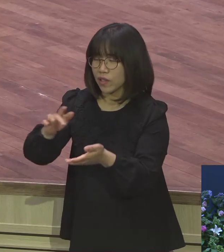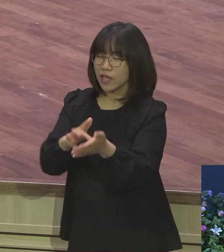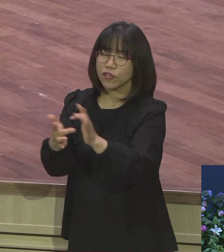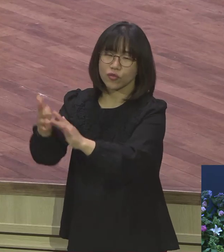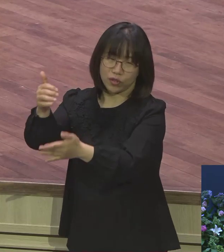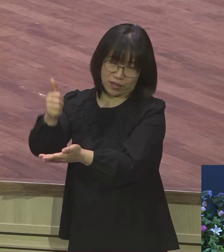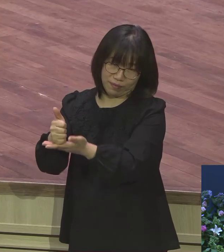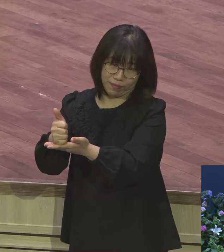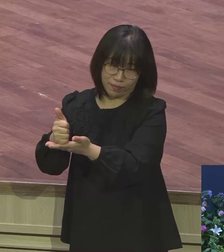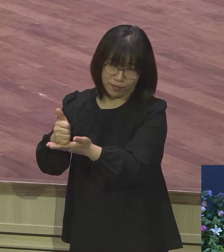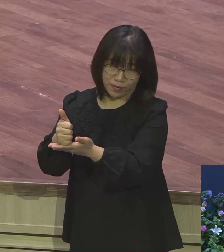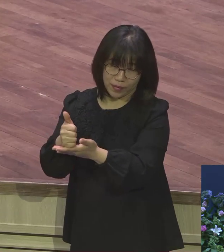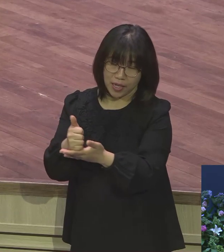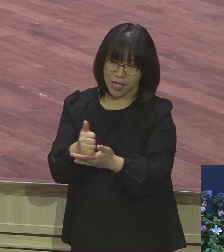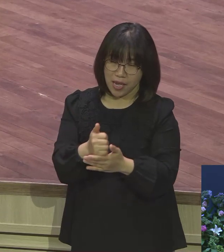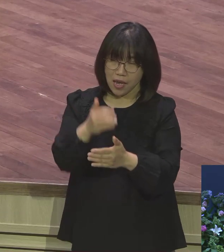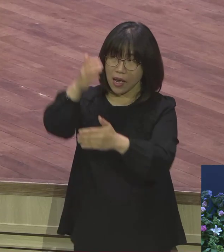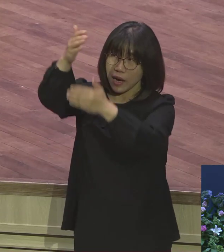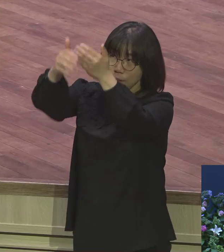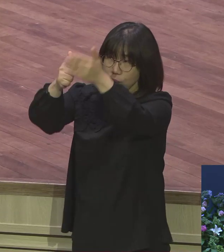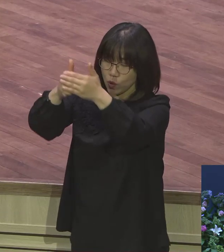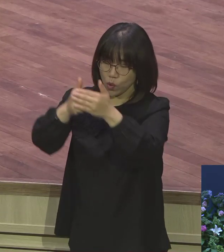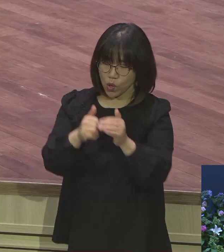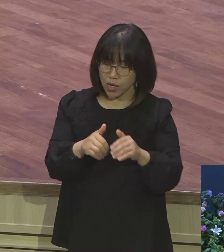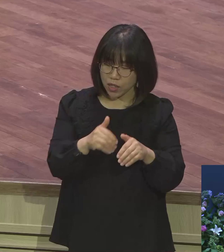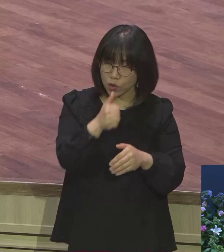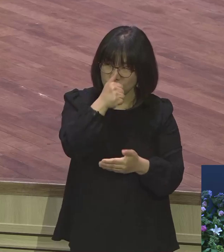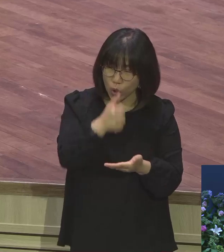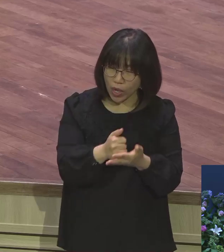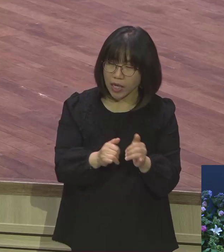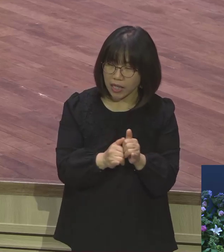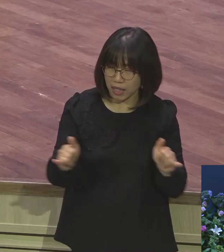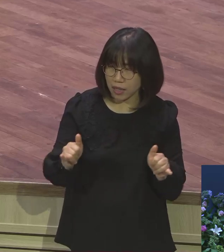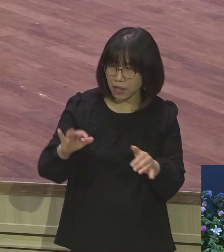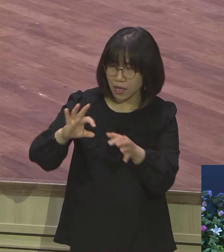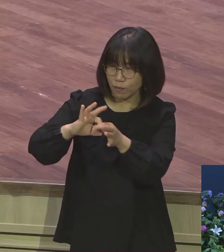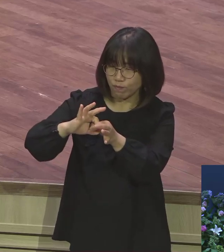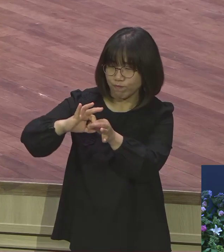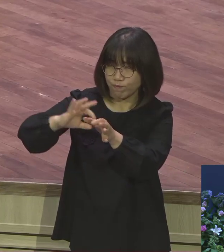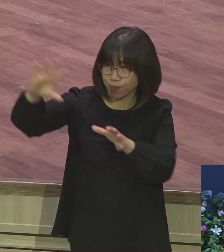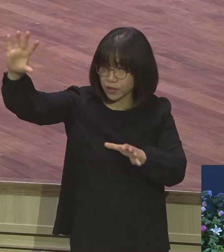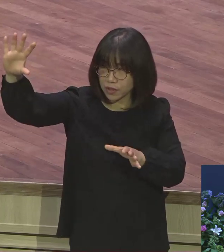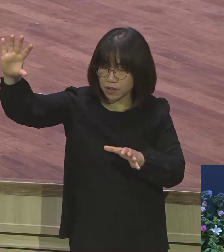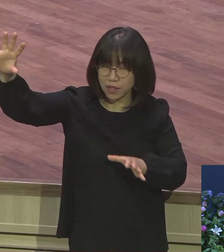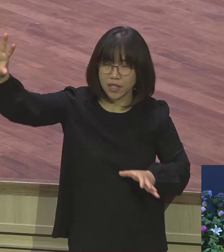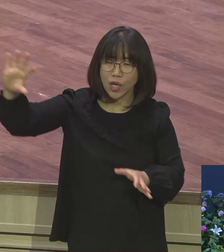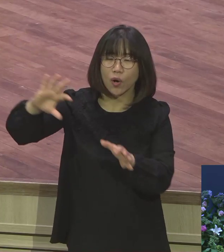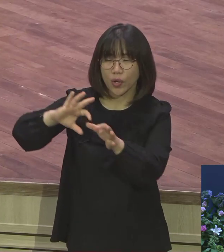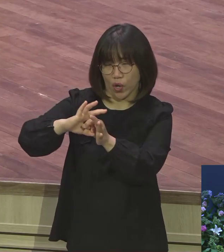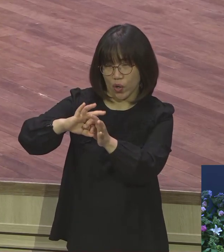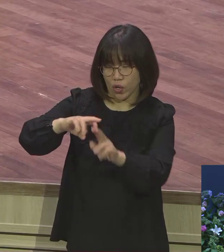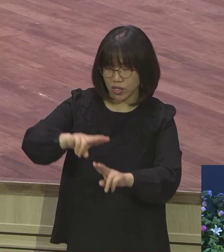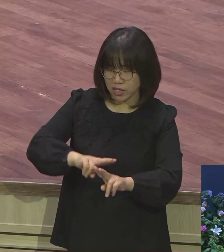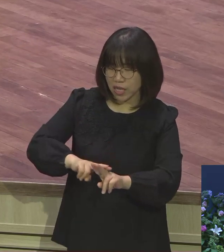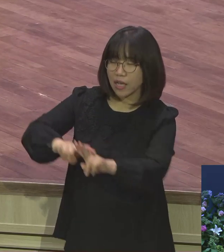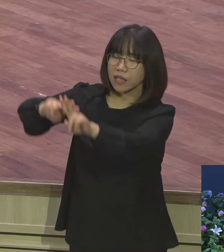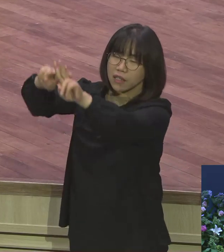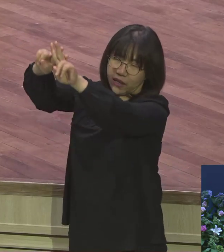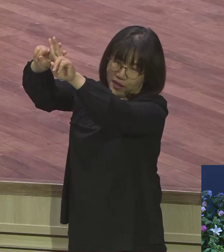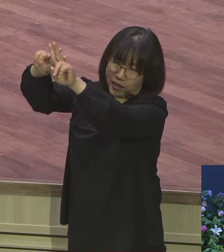하나님과 죄인된 인간이 진정한 영적 교제가 가능하다는 것을 예표하는 것입니다. 요한복